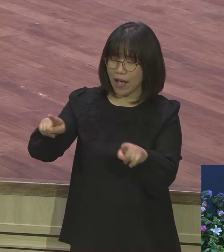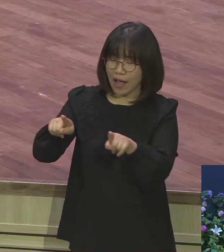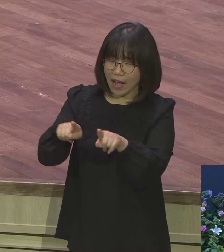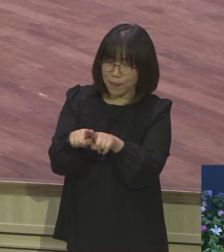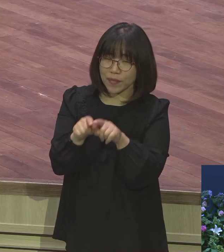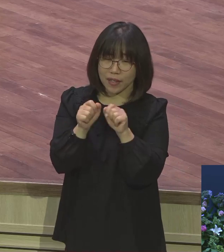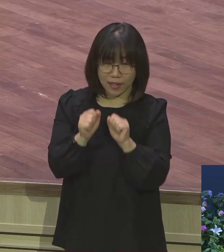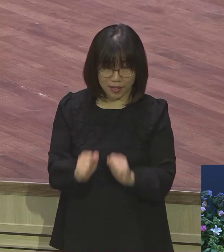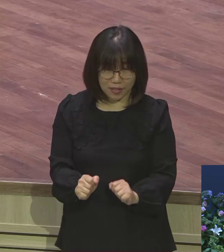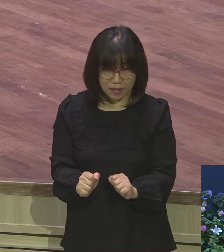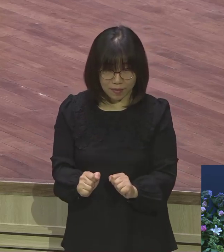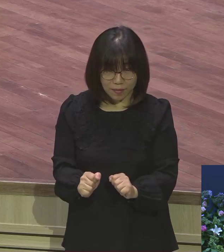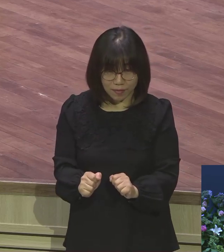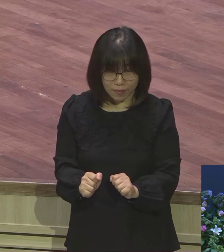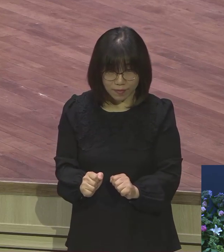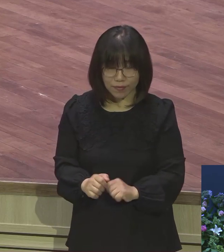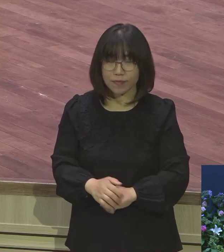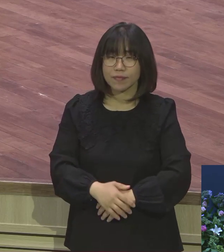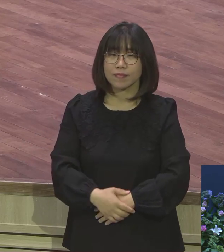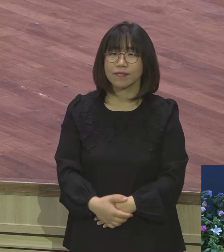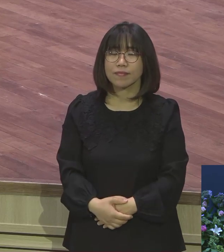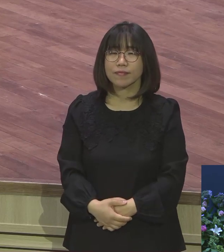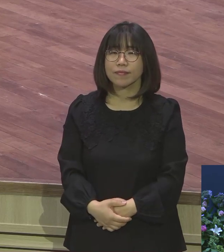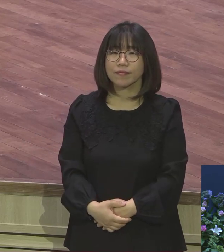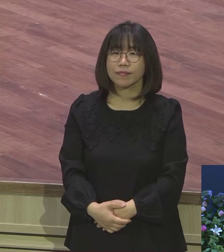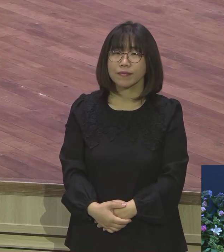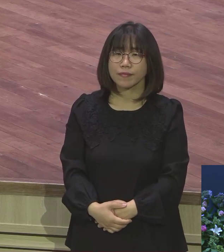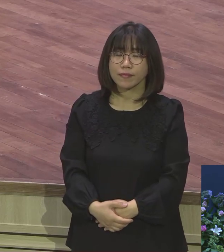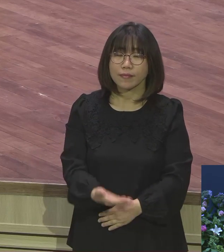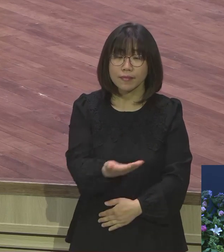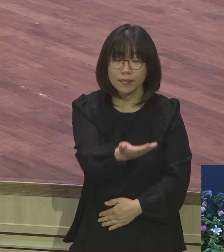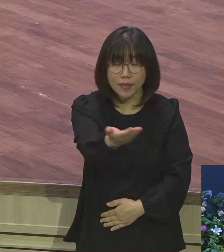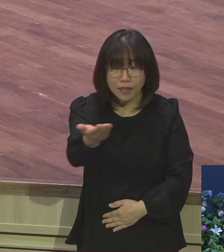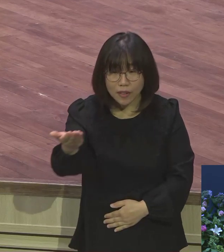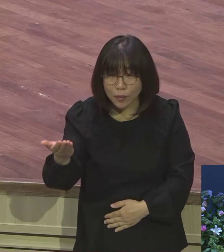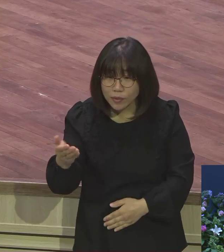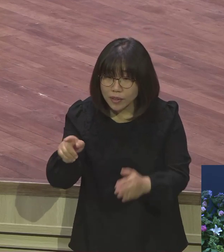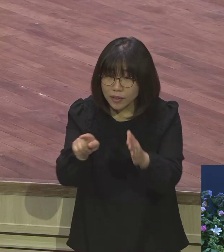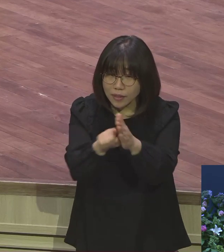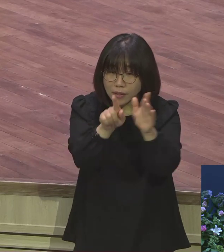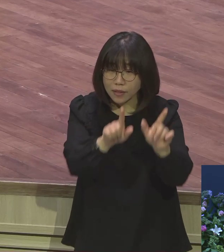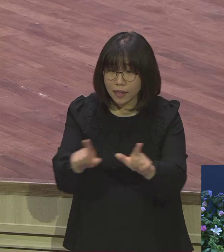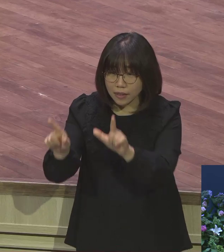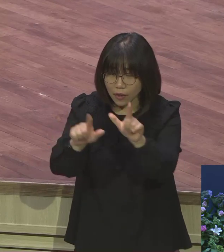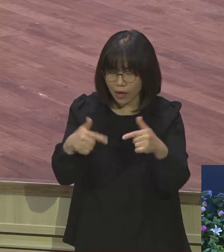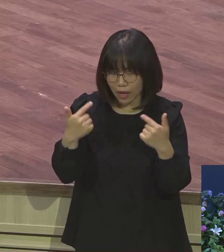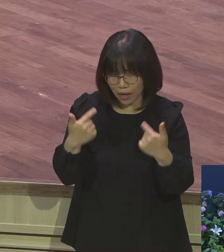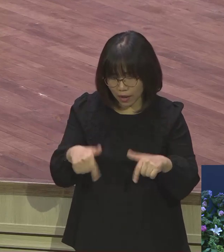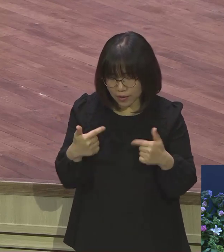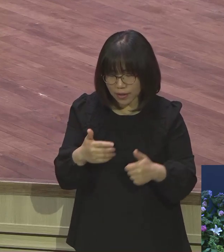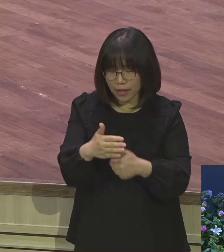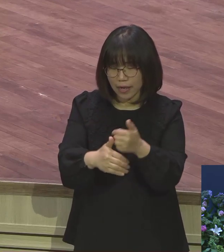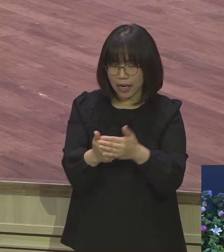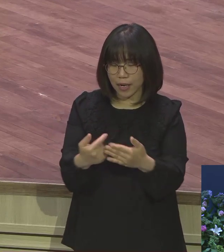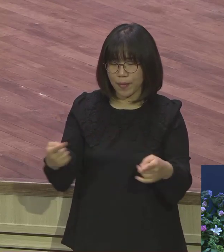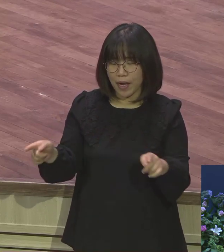그래서 여러분 신앙샷을 하면서요 늘 임마누엘을 느끼시기 바랍니다